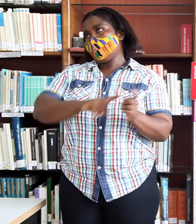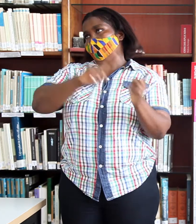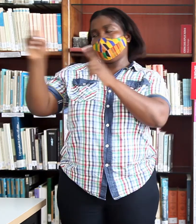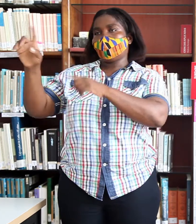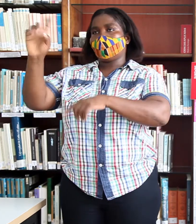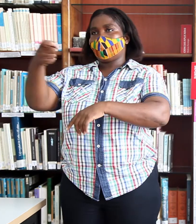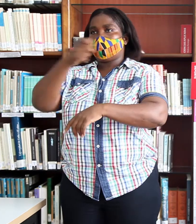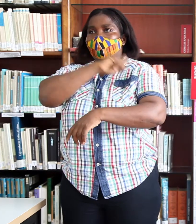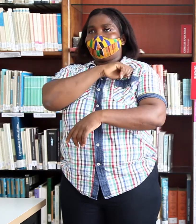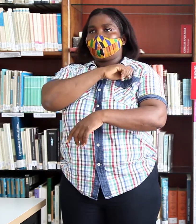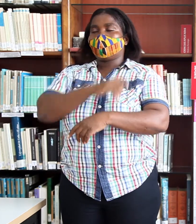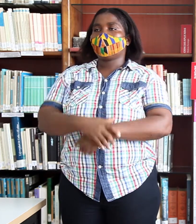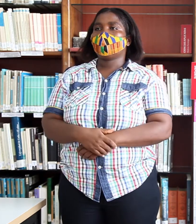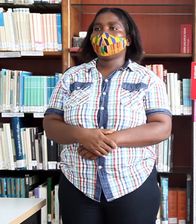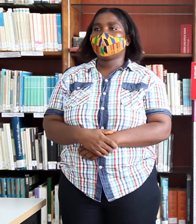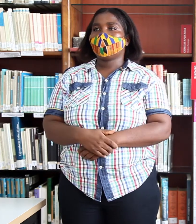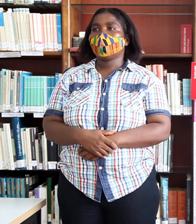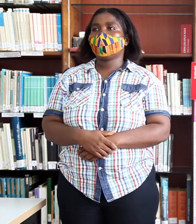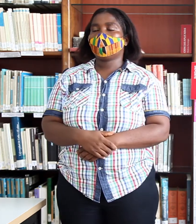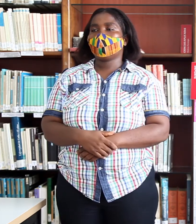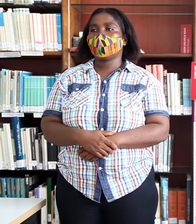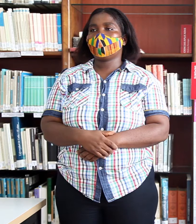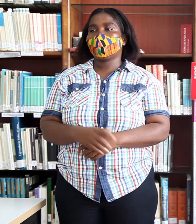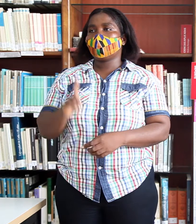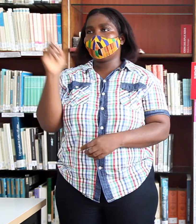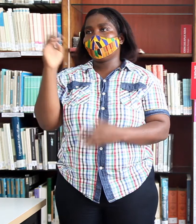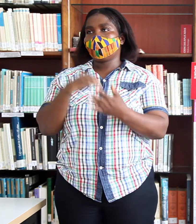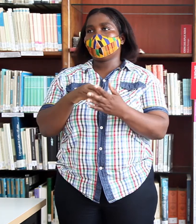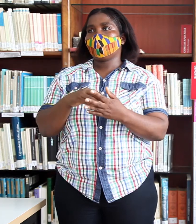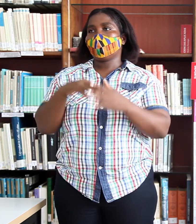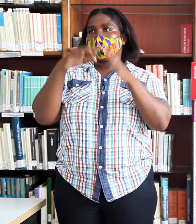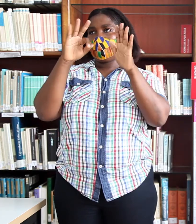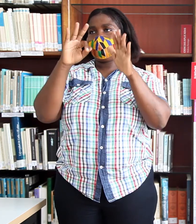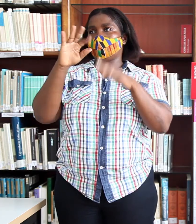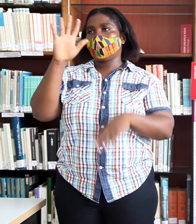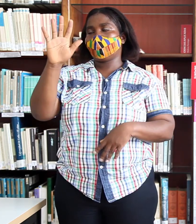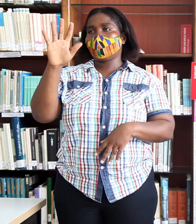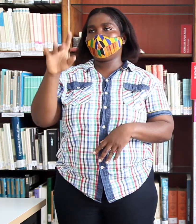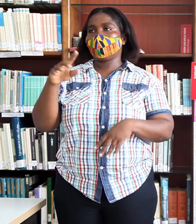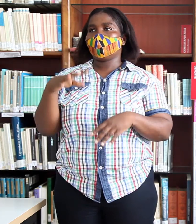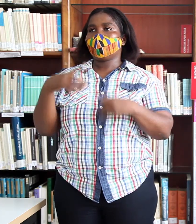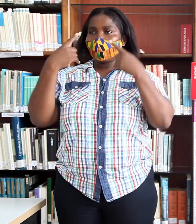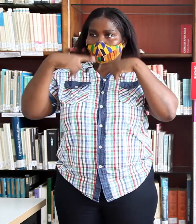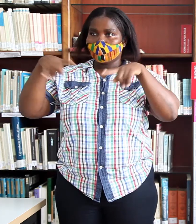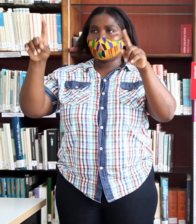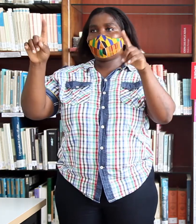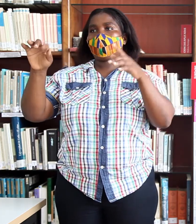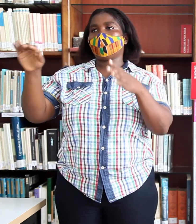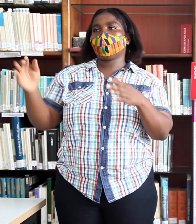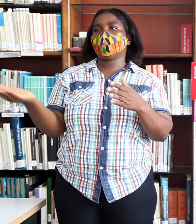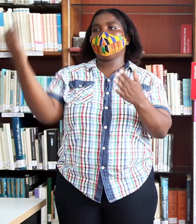a Madrid, España. En 1985 publicó otro